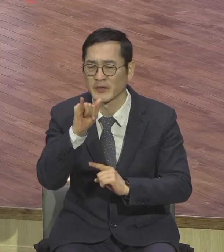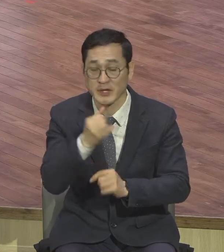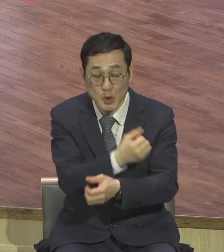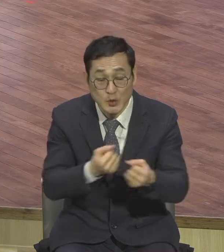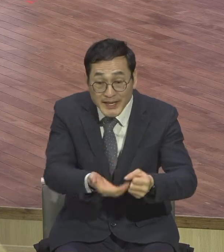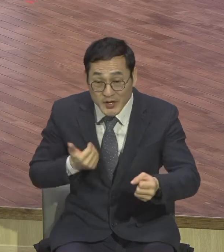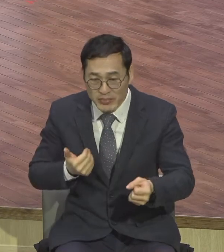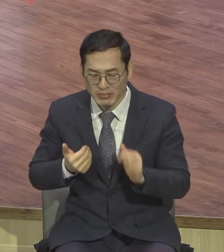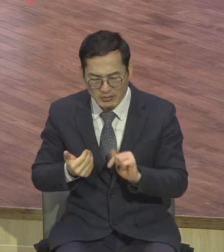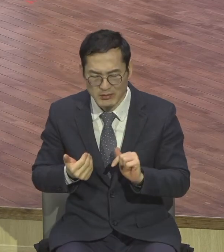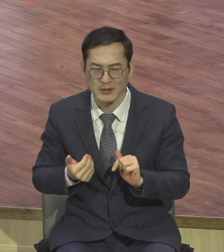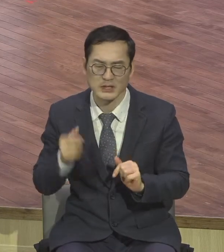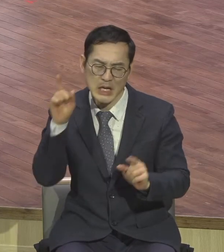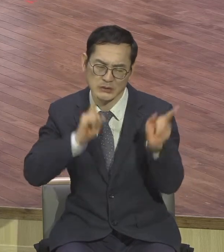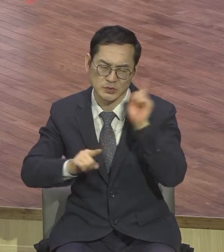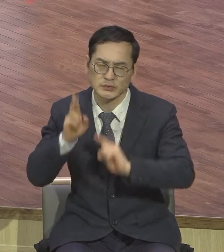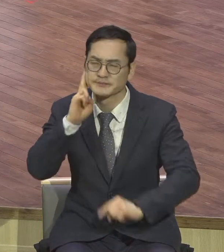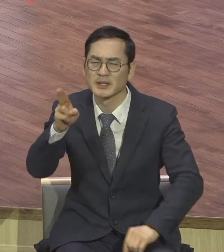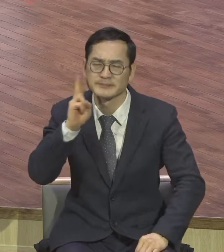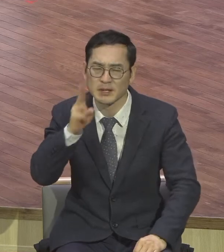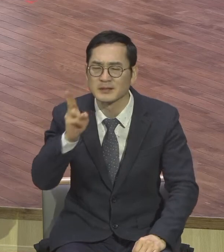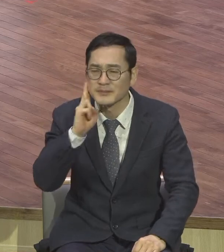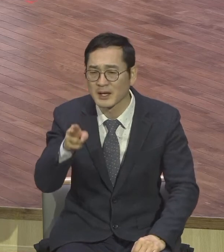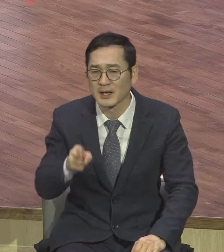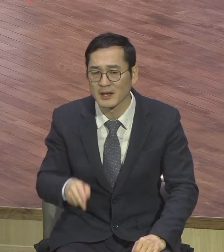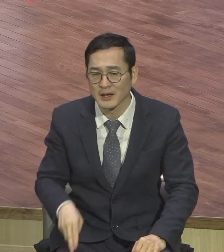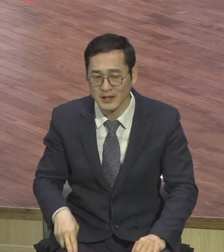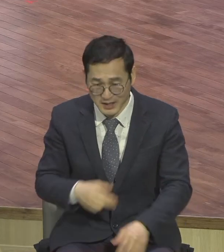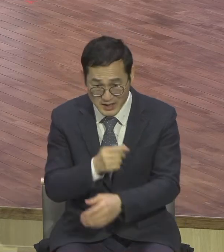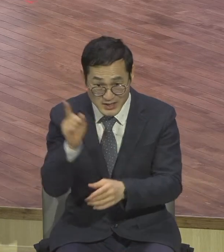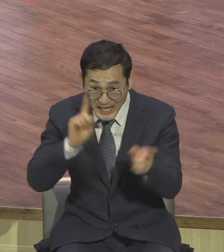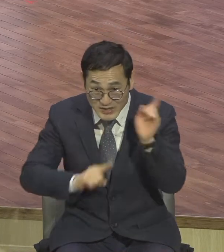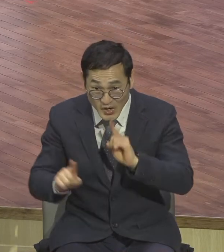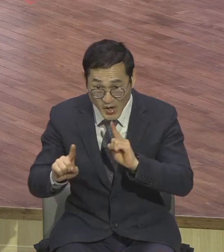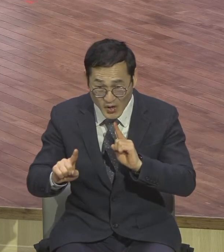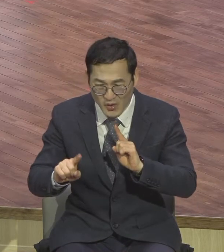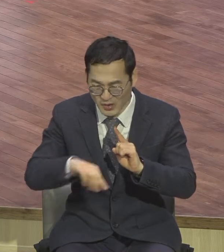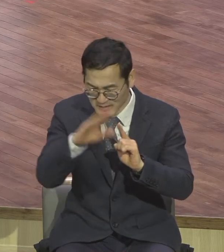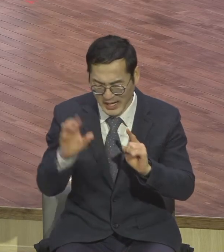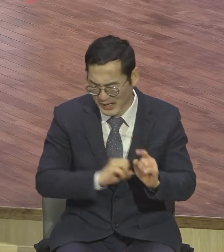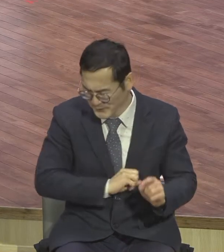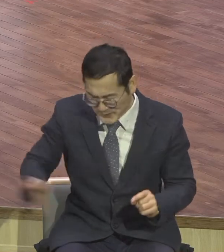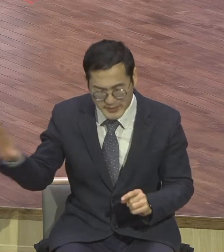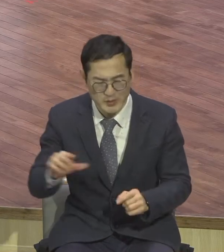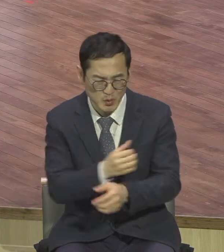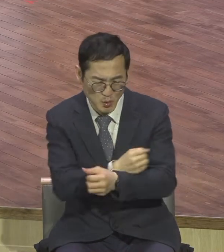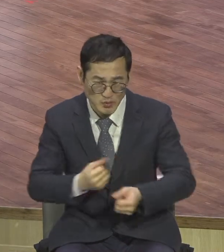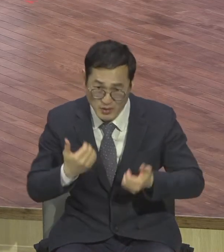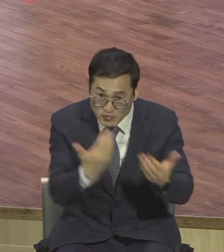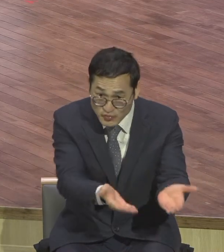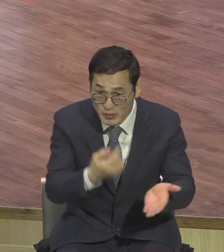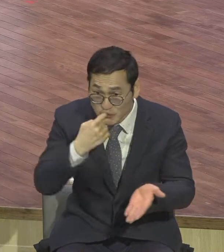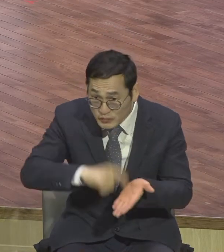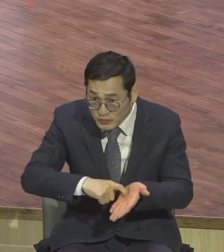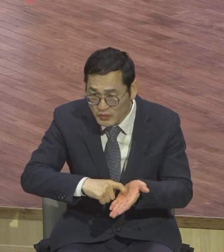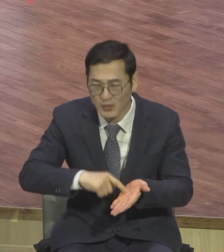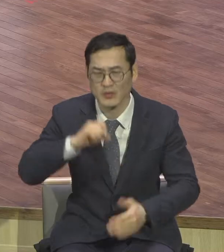이것을 넘어서는 것 말이 쉽지 실제로 쉽지 않습니다. 용서한다는 것 내가 상처를